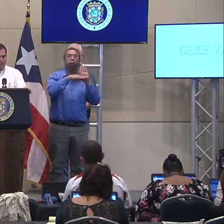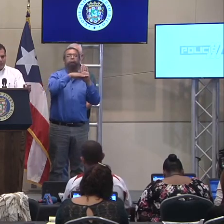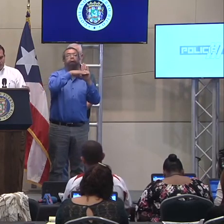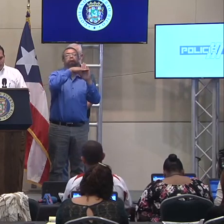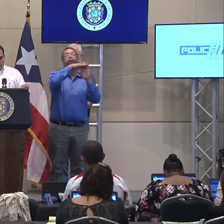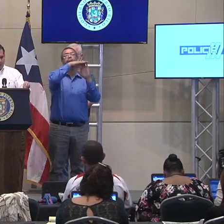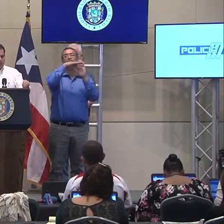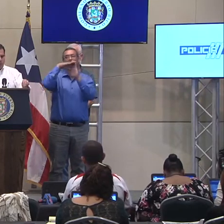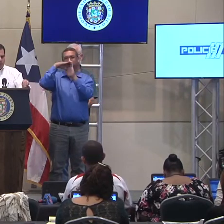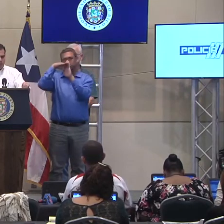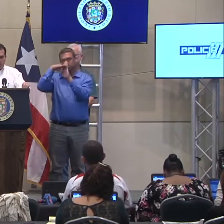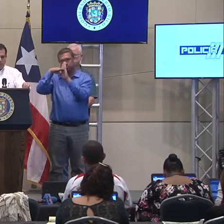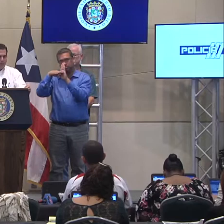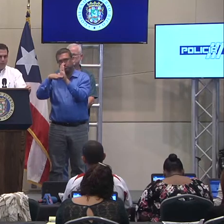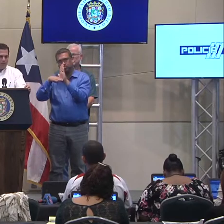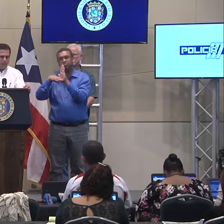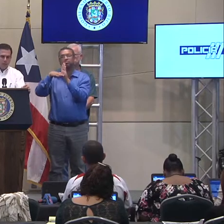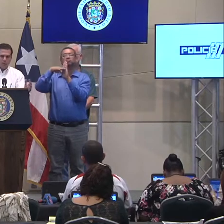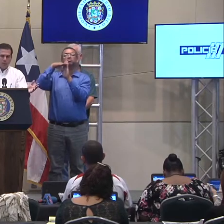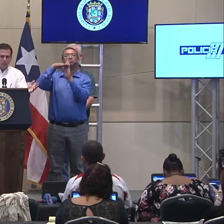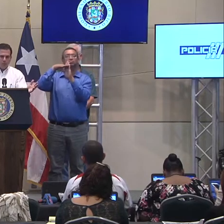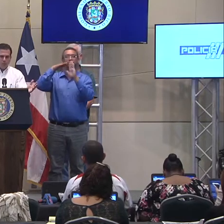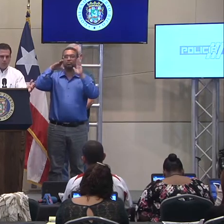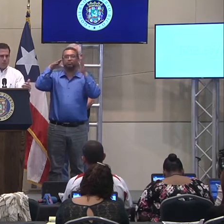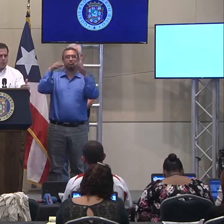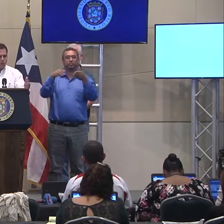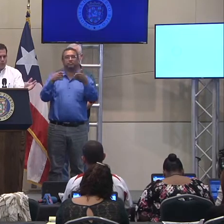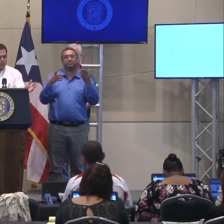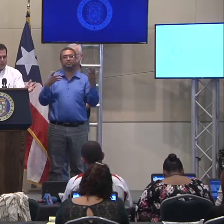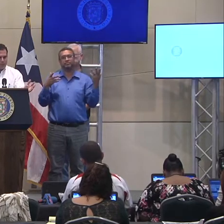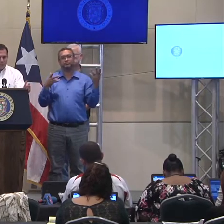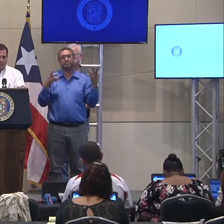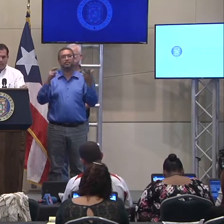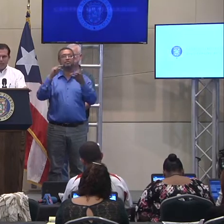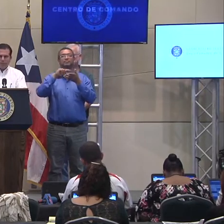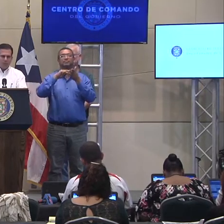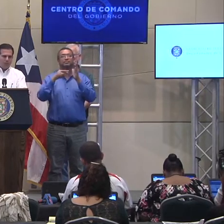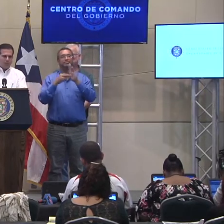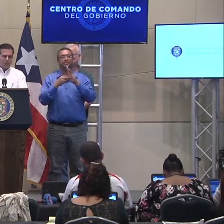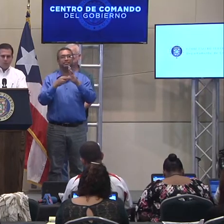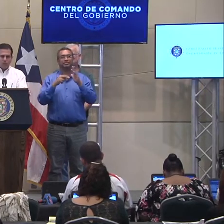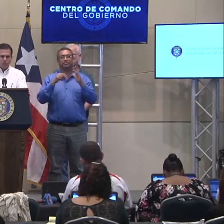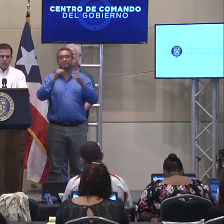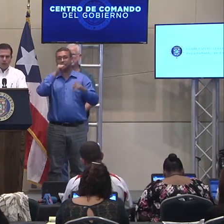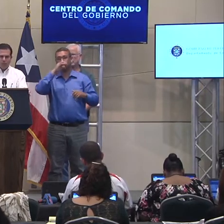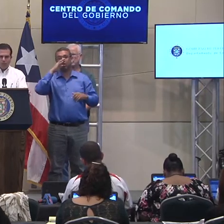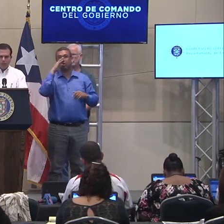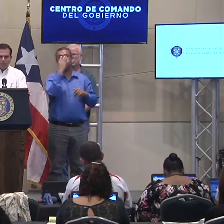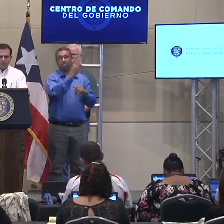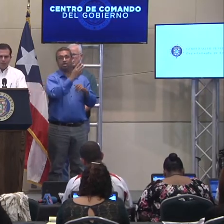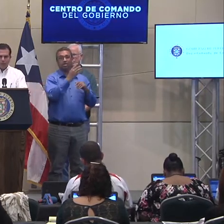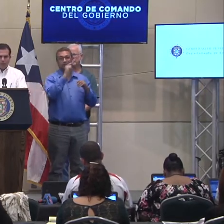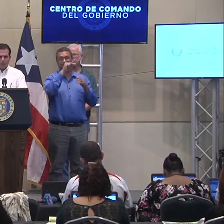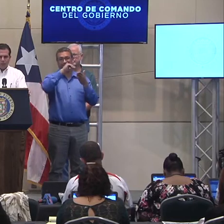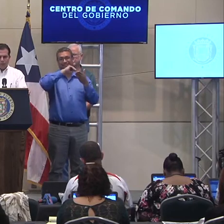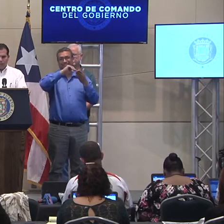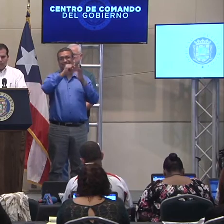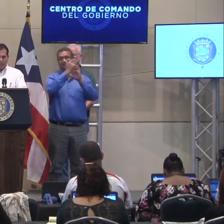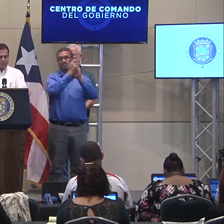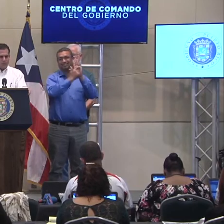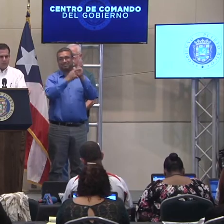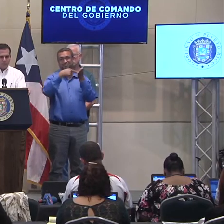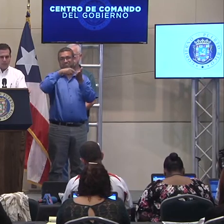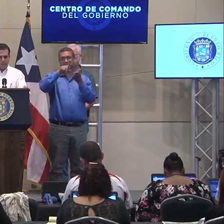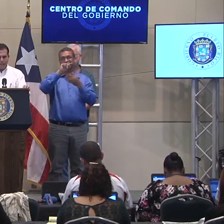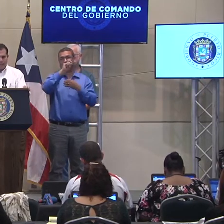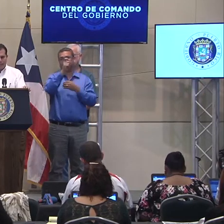está llegando. O sea, que nuestro enfoque, no quiero decir que lo estamos descartando, ¿verdad? Y obviamente hay una discusión más amplia en Estados Unidos